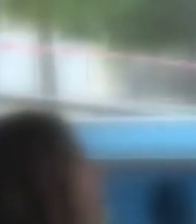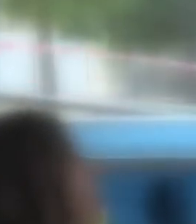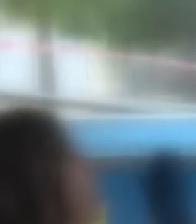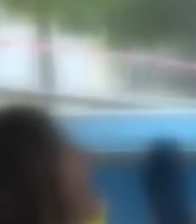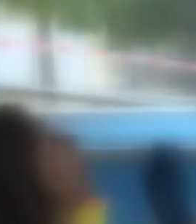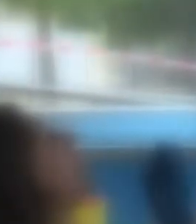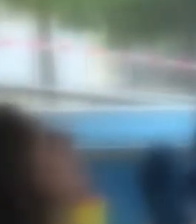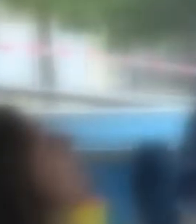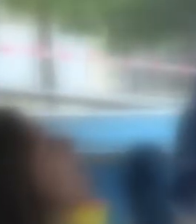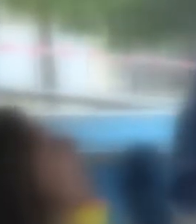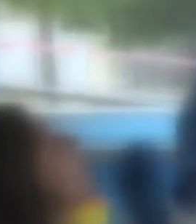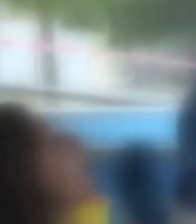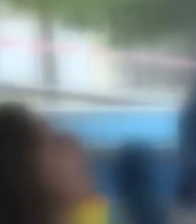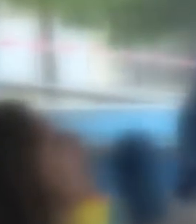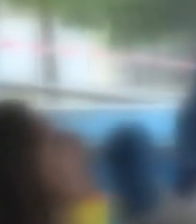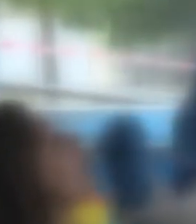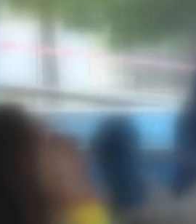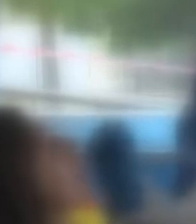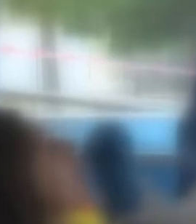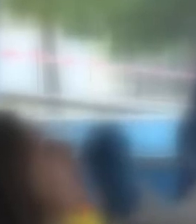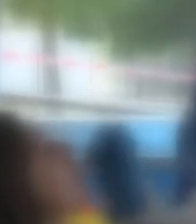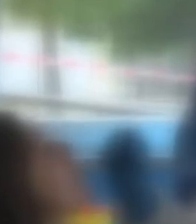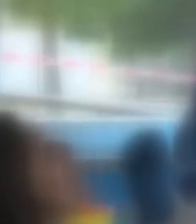linea condivisa con i direttori generali.